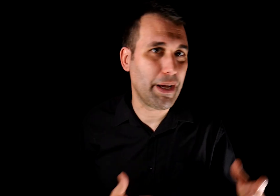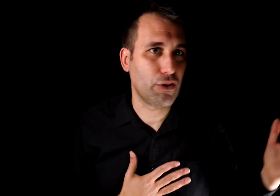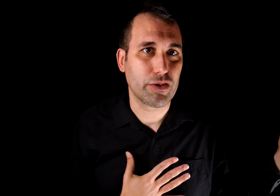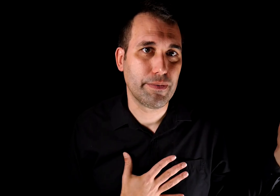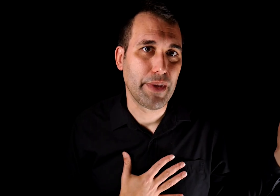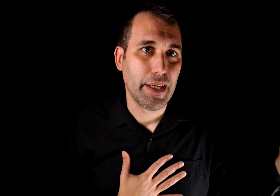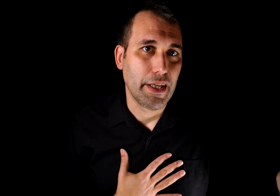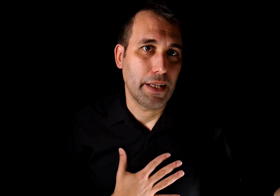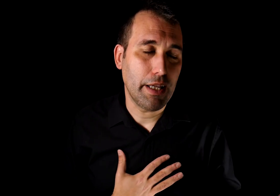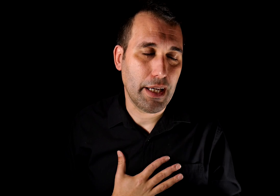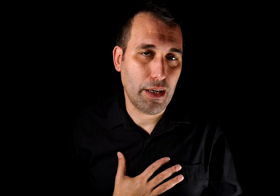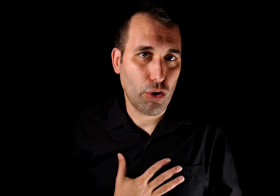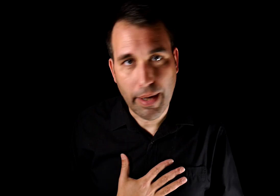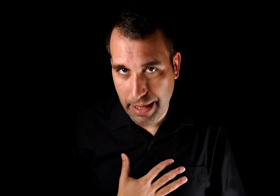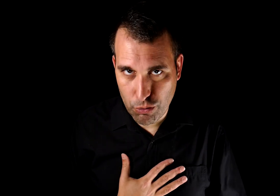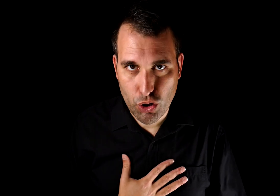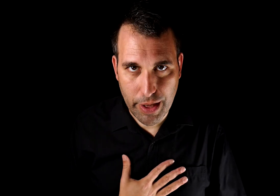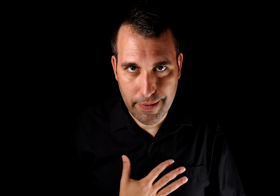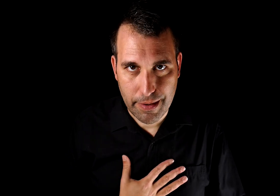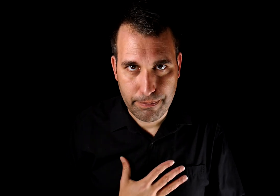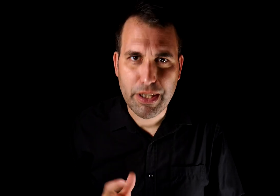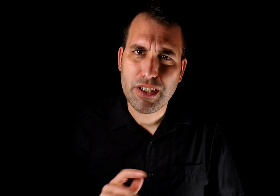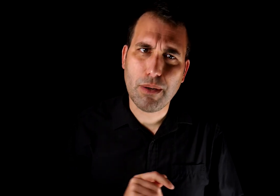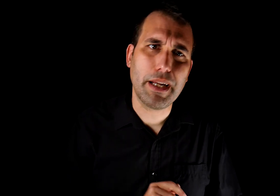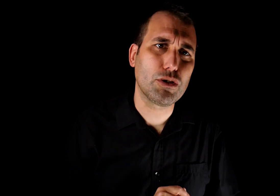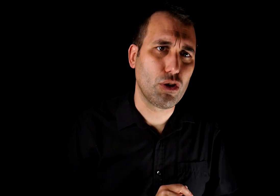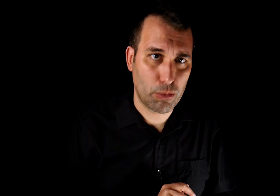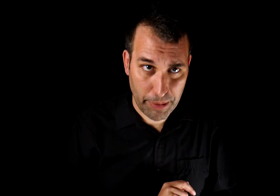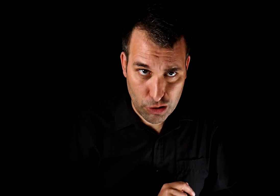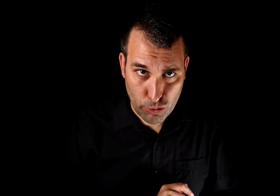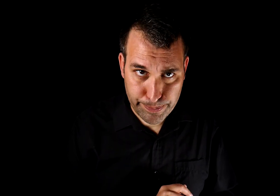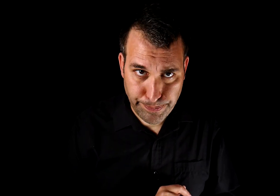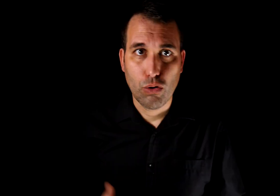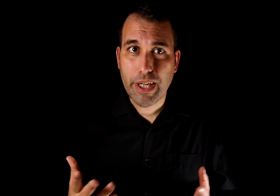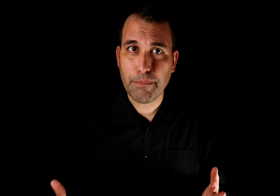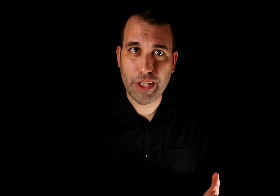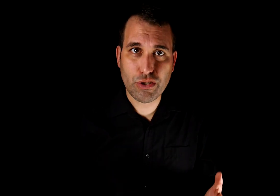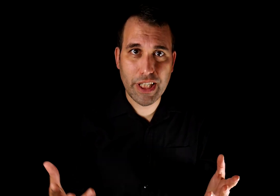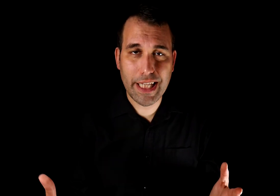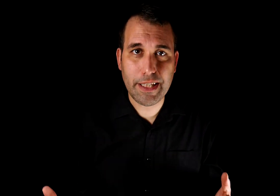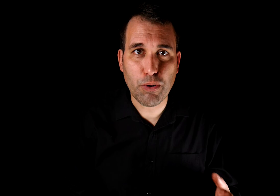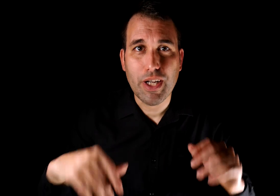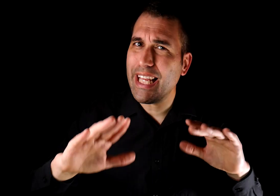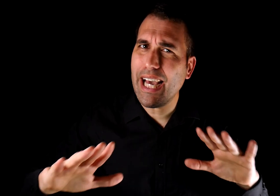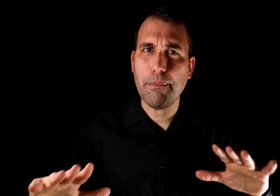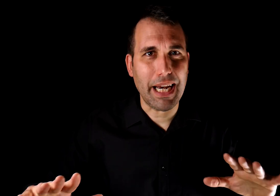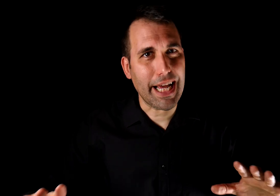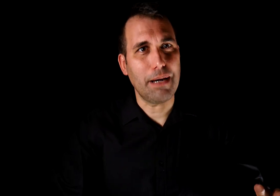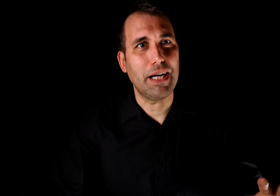perdón. De lo que habría mucho que decir, pero de eso hablaremos en otro momento. Un ejemplo de esto sería el tipo que ya ama la calma,